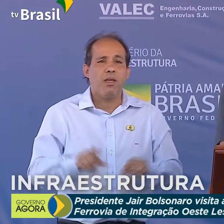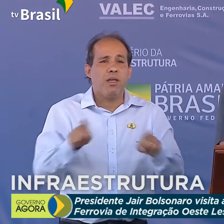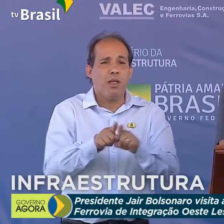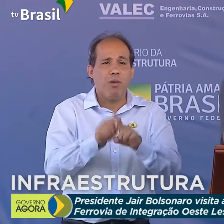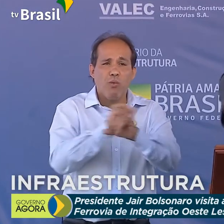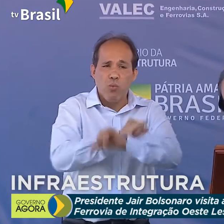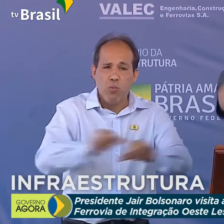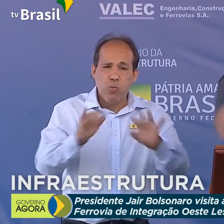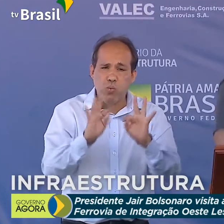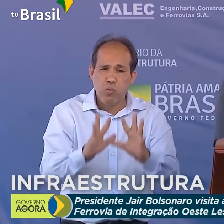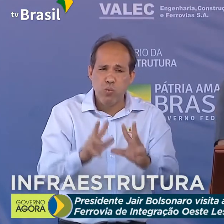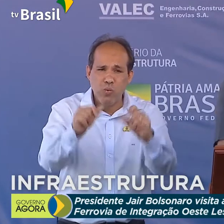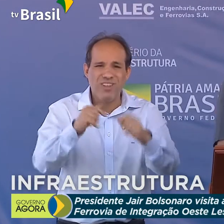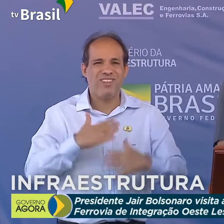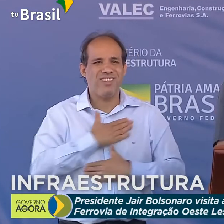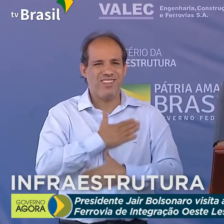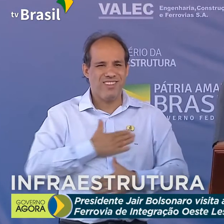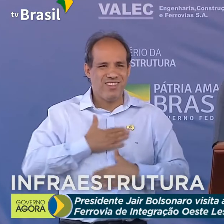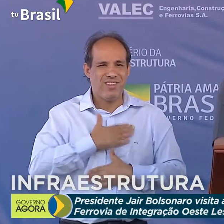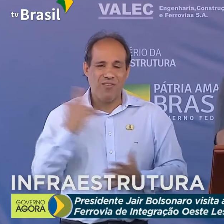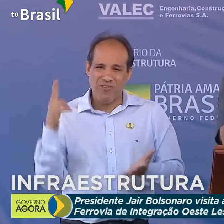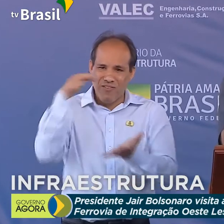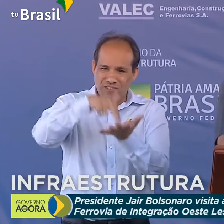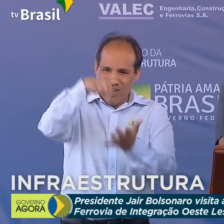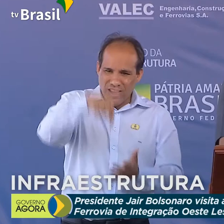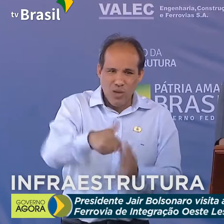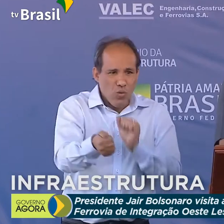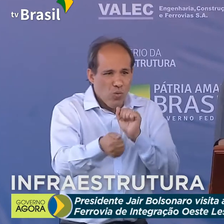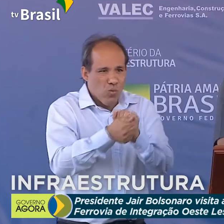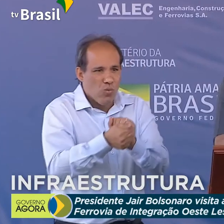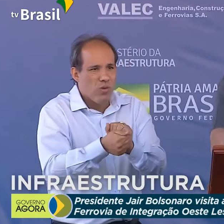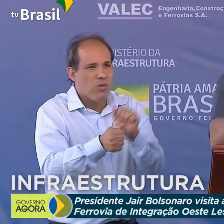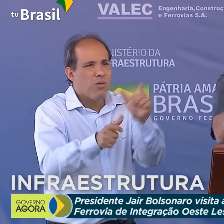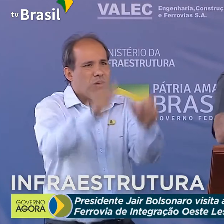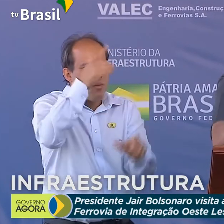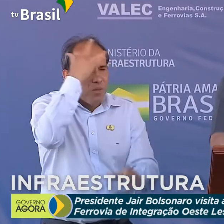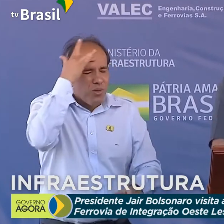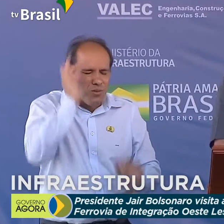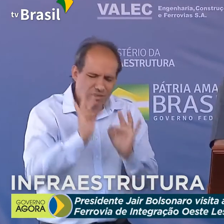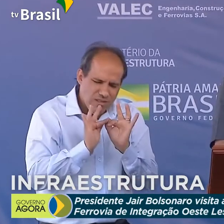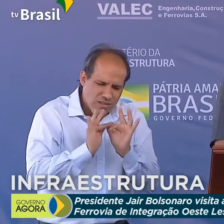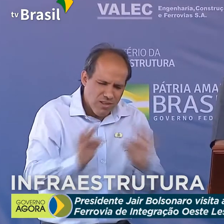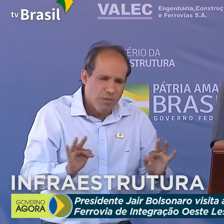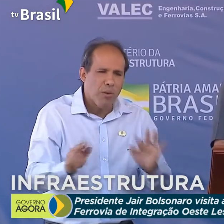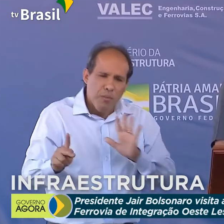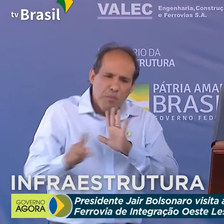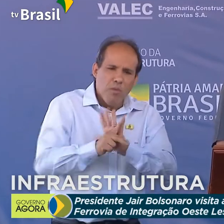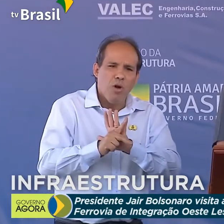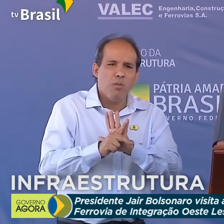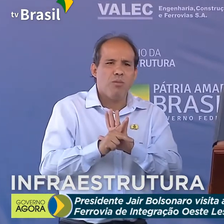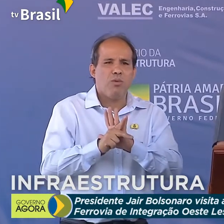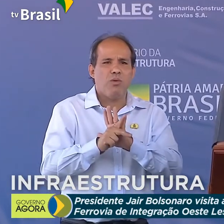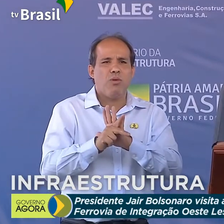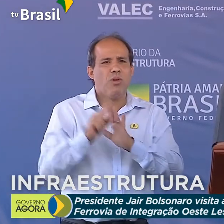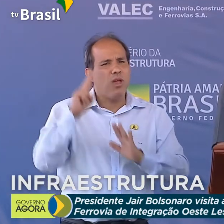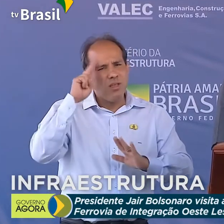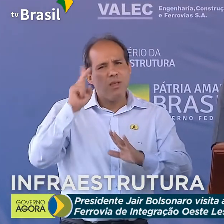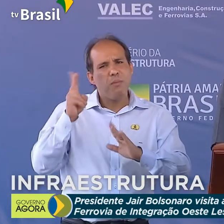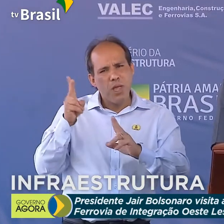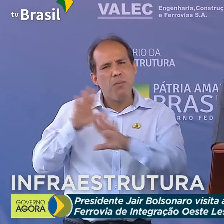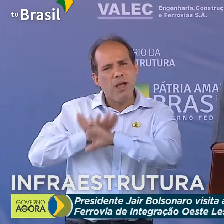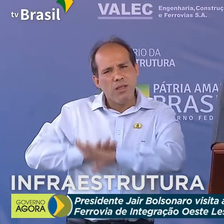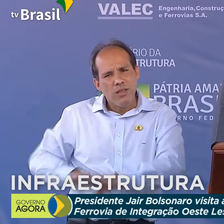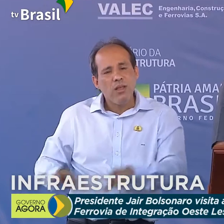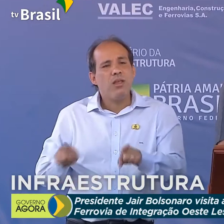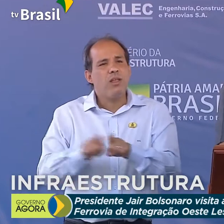mais uma vez, da satisfação de estar aqui, junto com gente humilde, como é a raiz do nosso Exército. E nós temos um